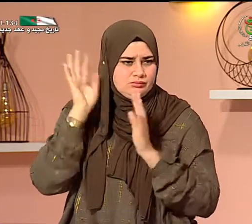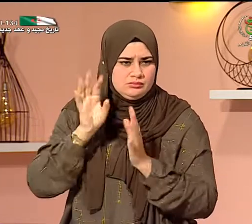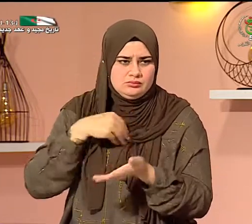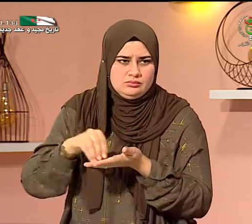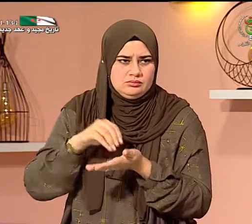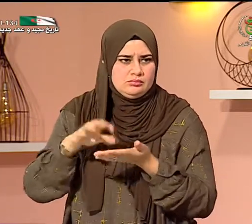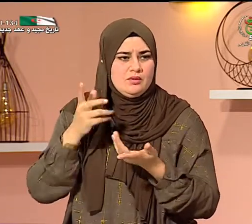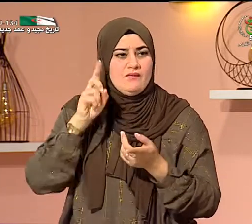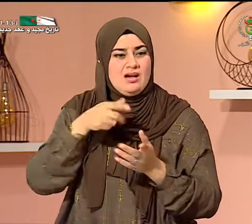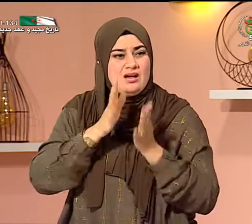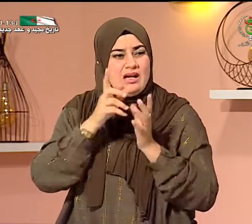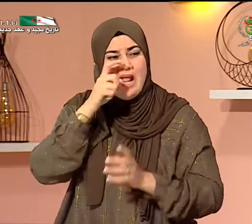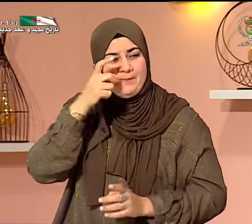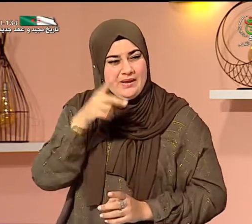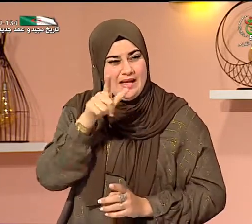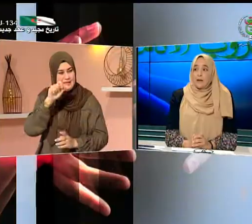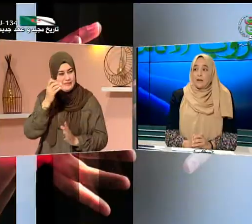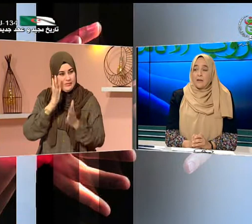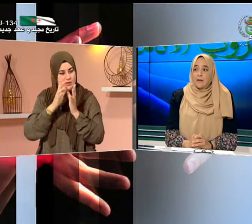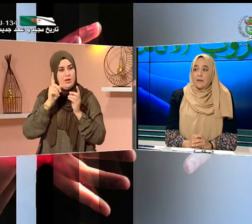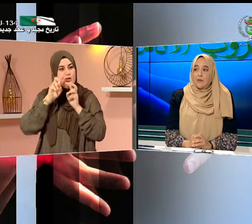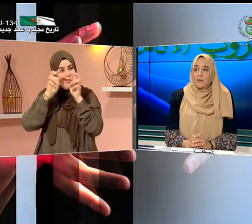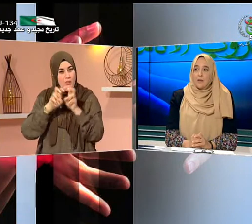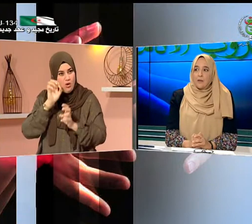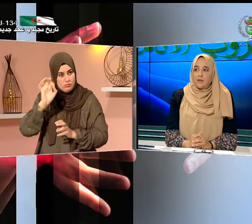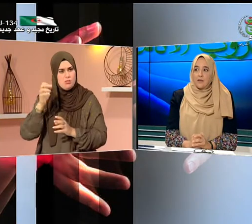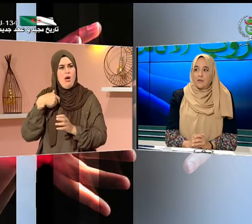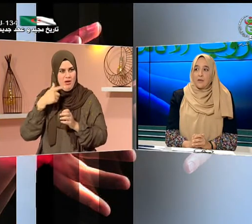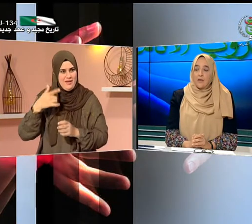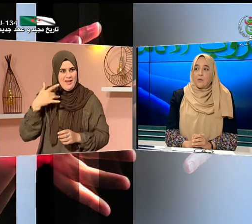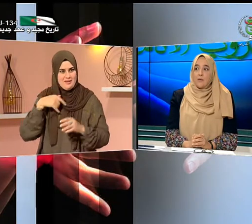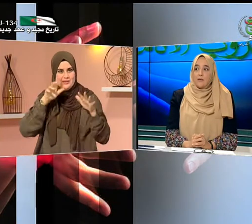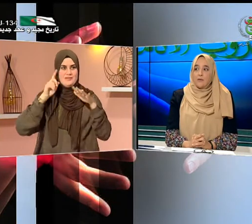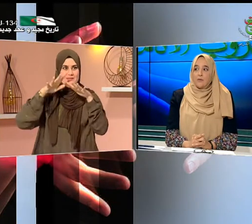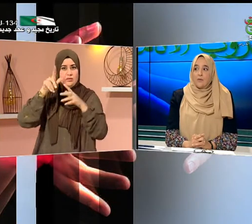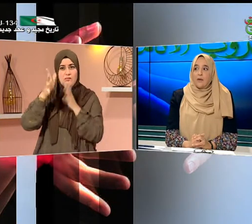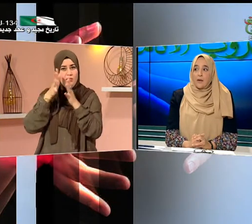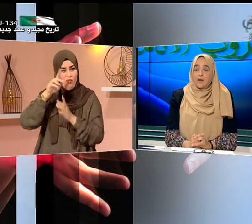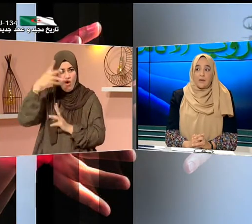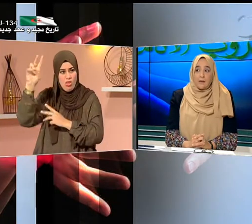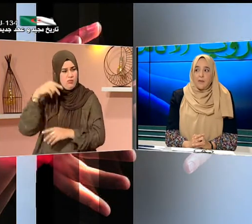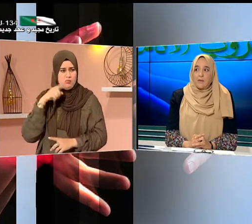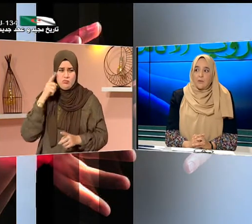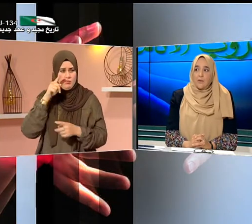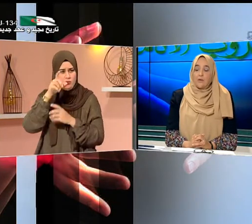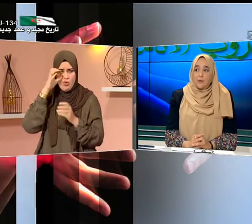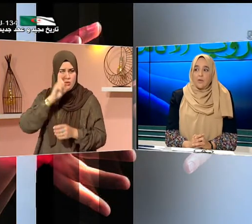لغتي التي أعرفها عليه أن يعرف اللغة الإشارية والتي تكون كي يتعلم الطفل والتي تكون